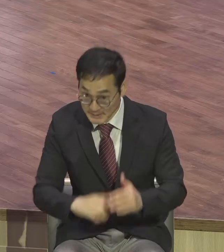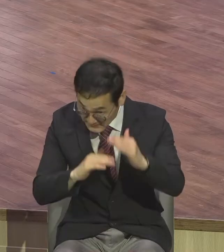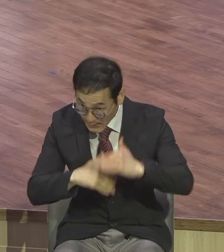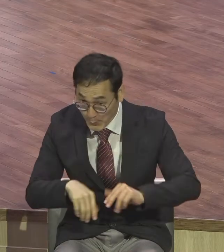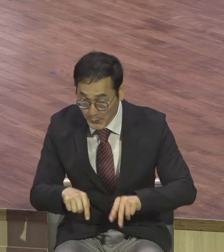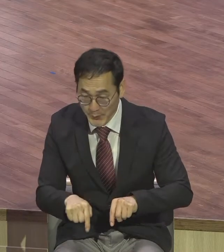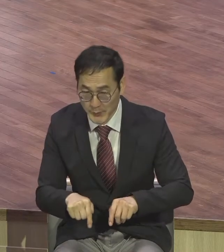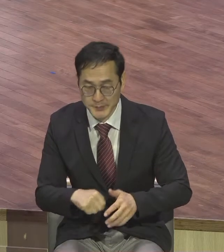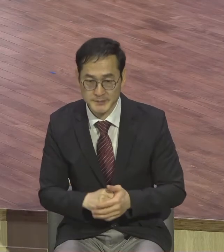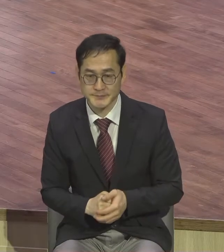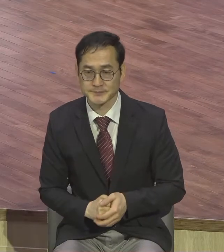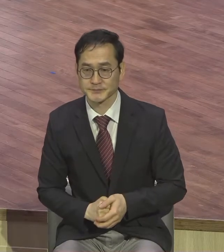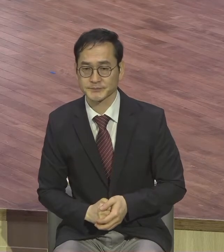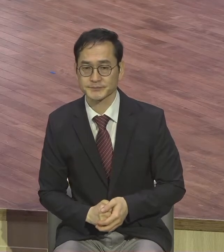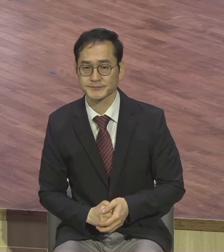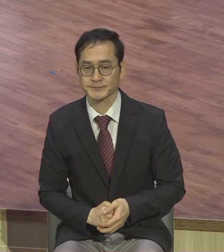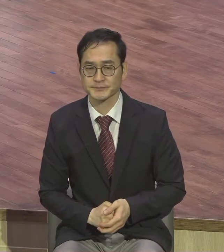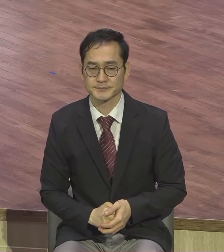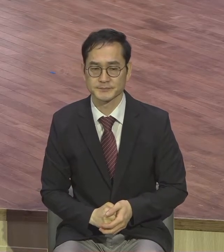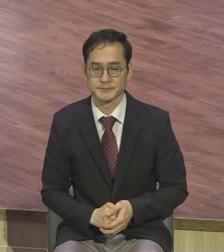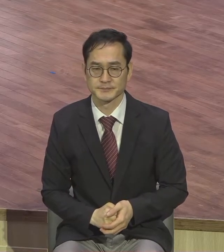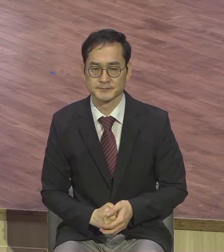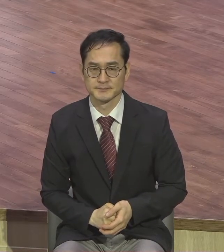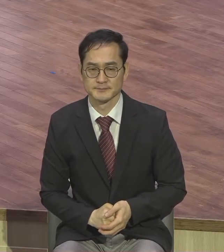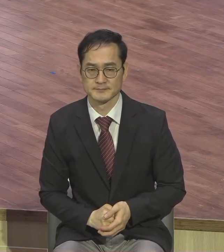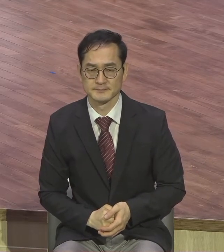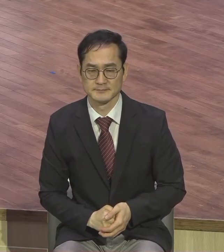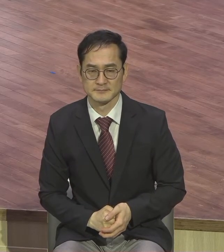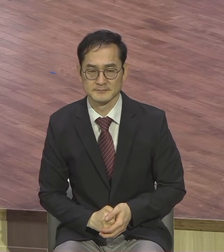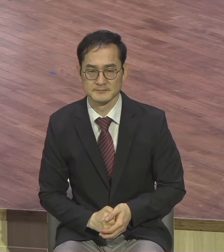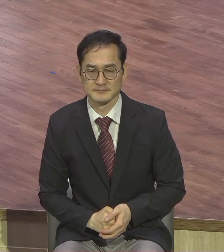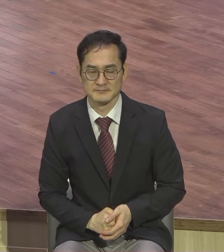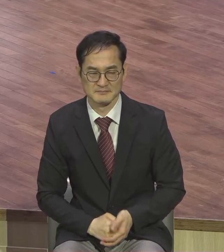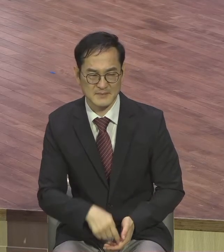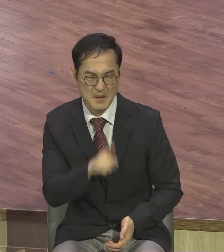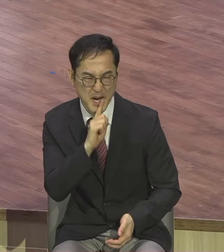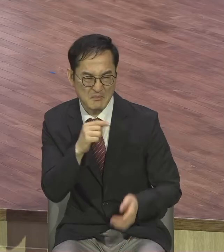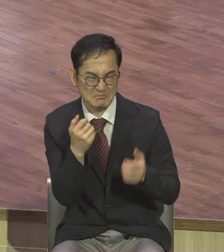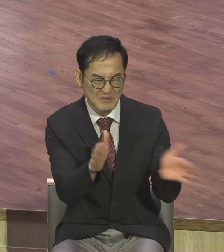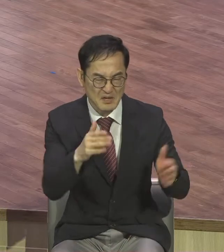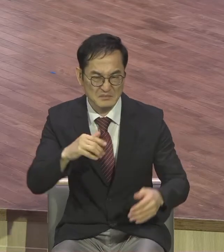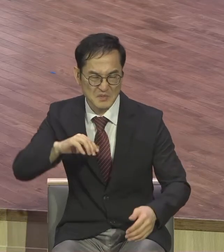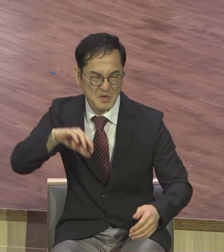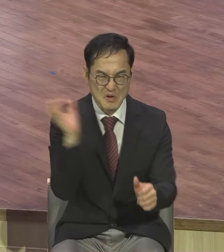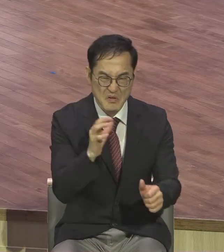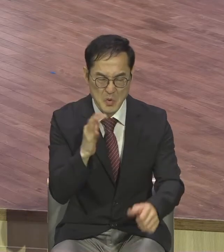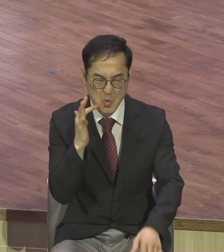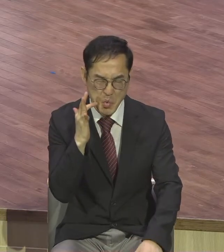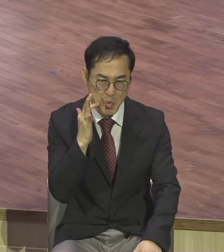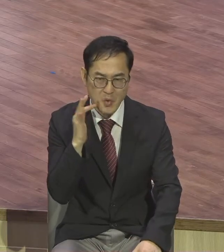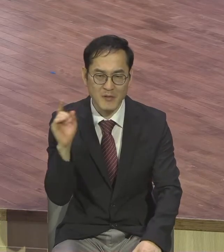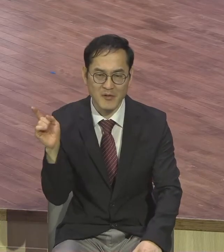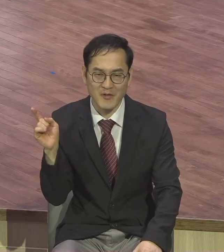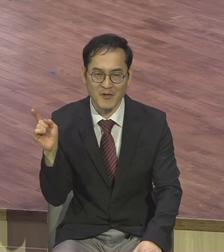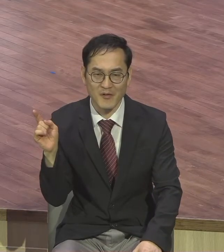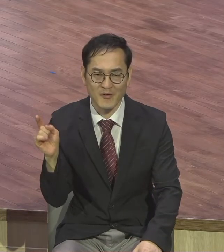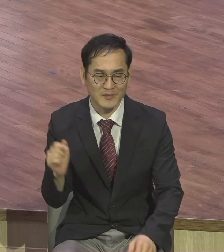그것도 강도가 아주 강했어요. 아니 어떻게 사랑의 예수님께서